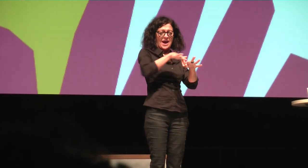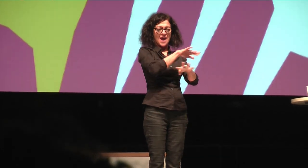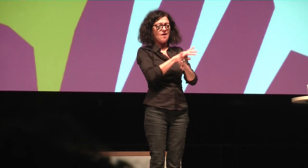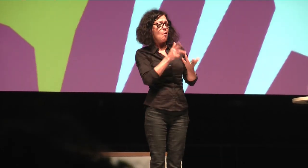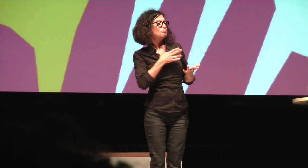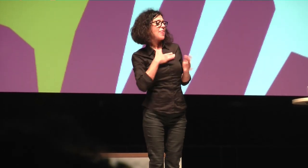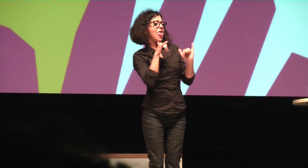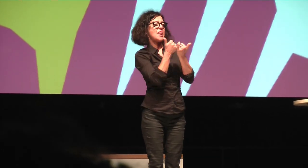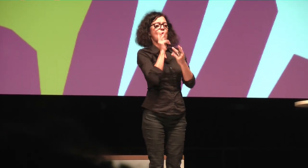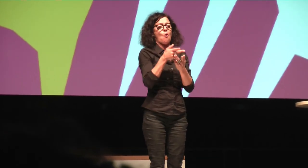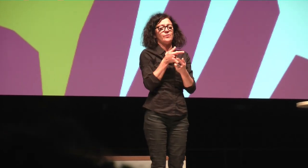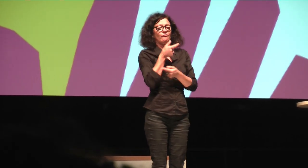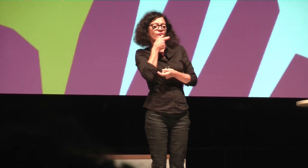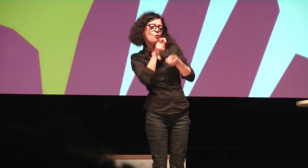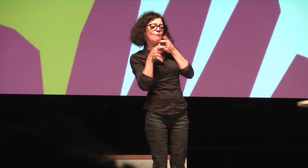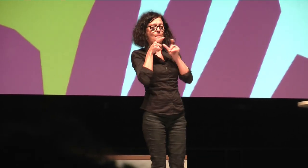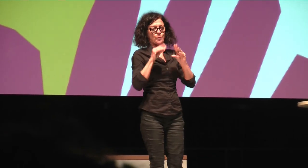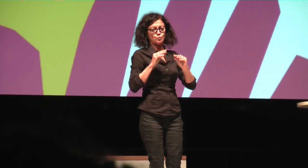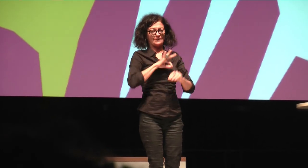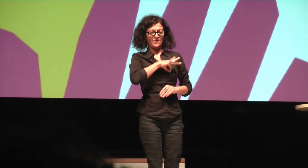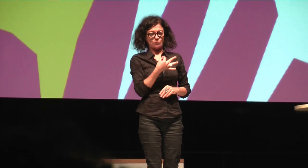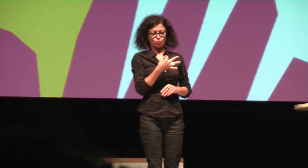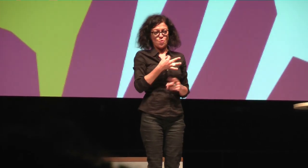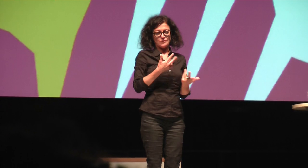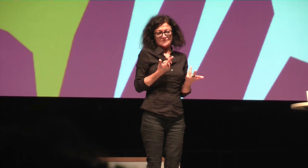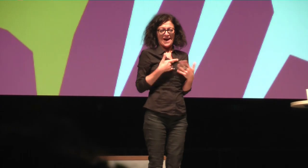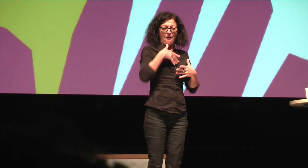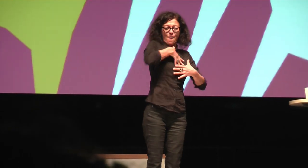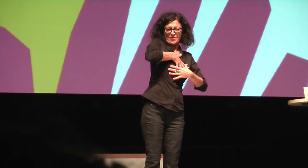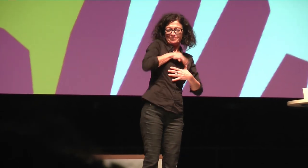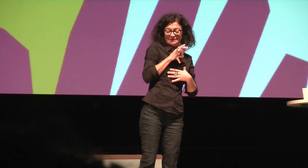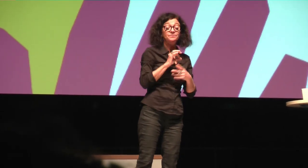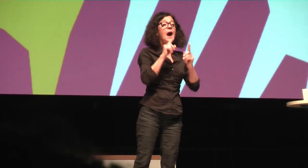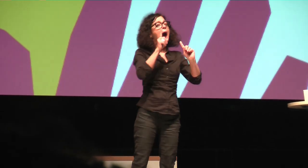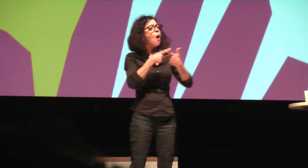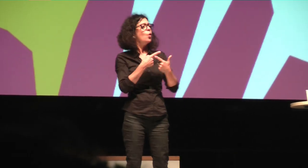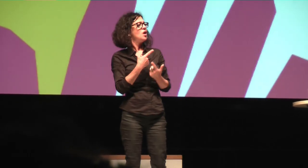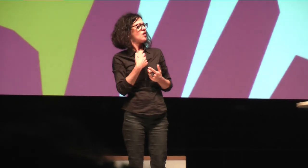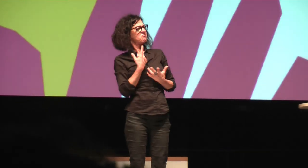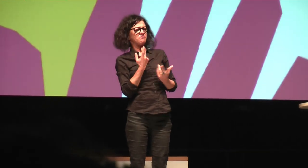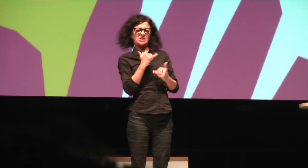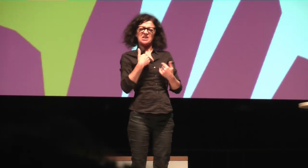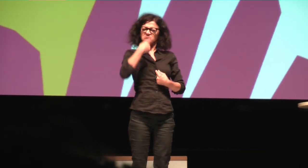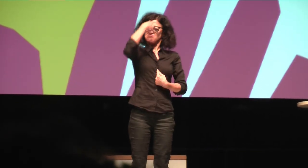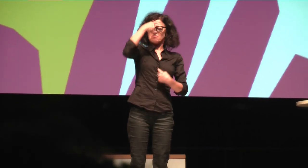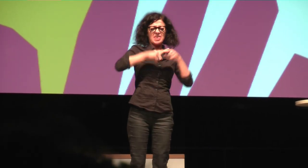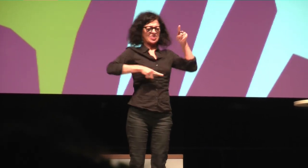ja die Grenze Deutschland-Luxemburg zu Frankreich. Und dort bin ich aufgewachsen und meine Eltern haben auch